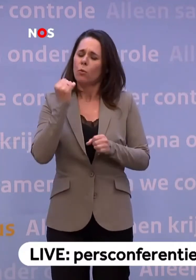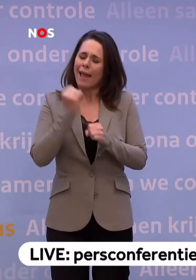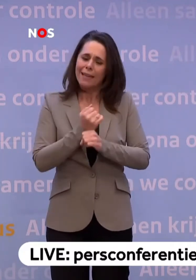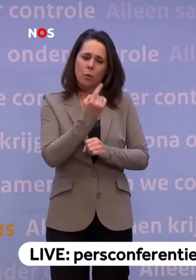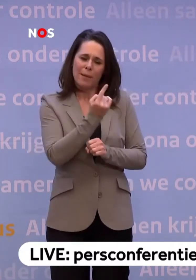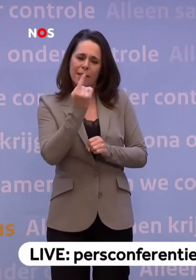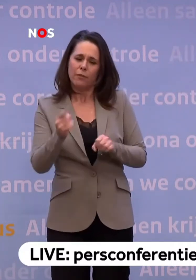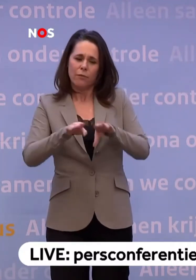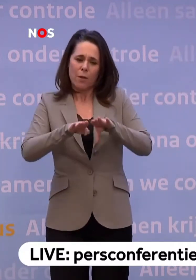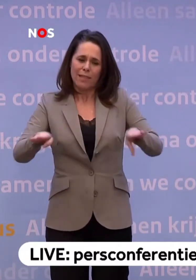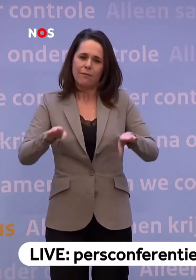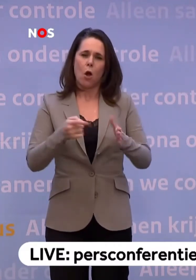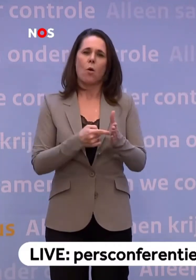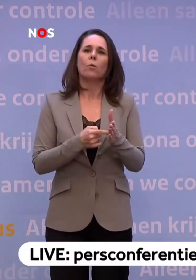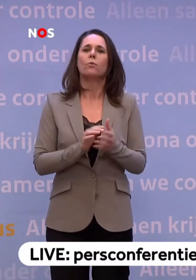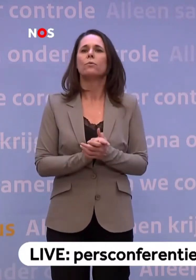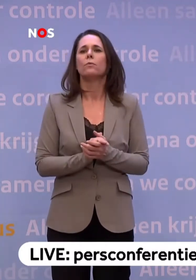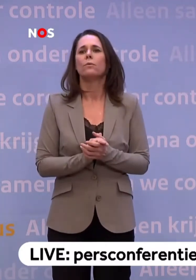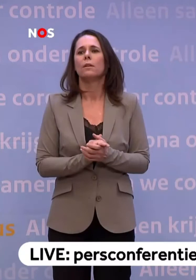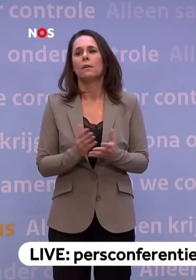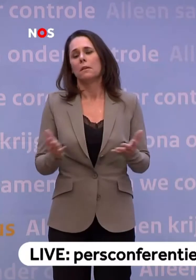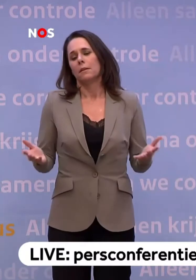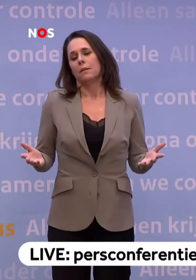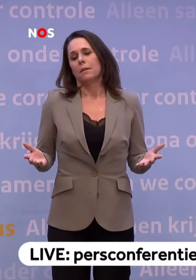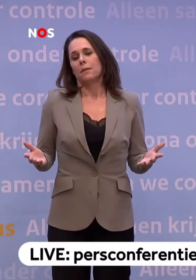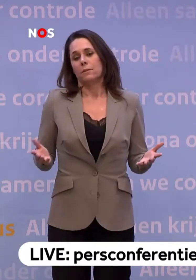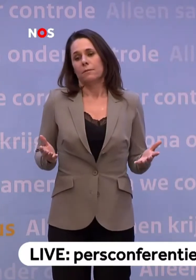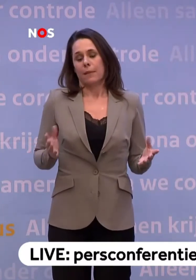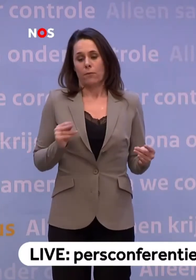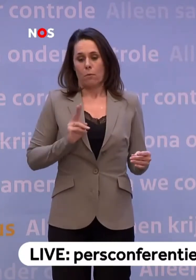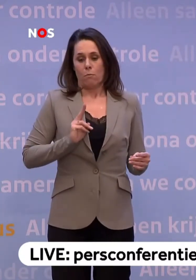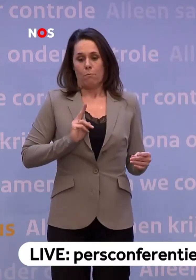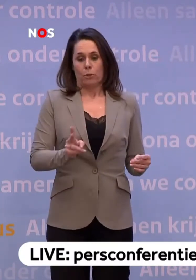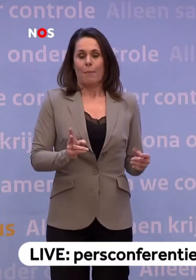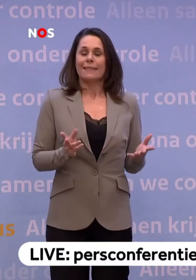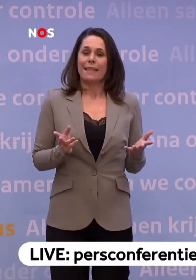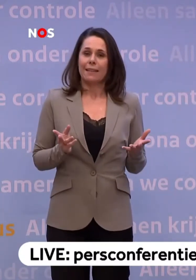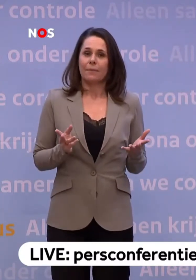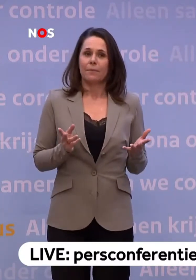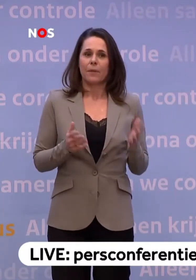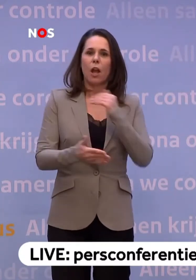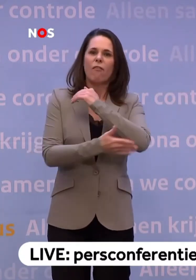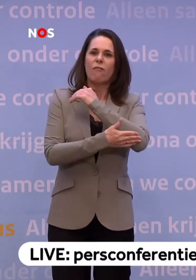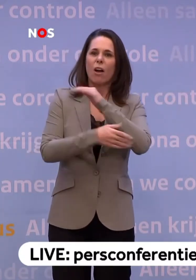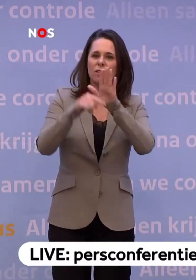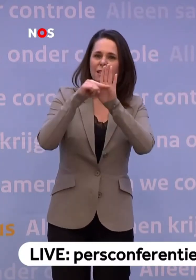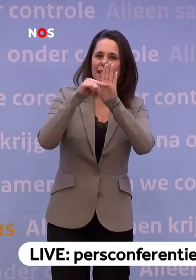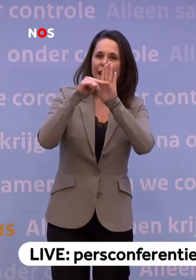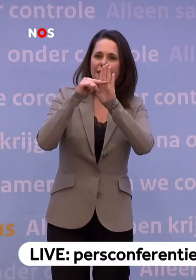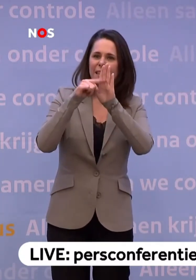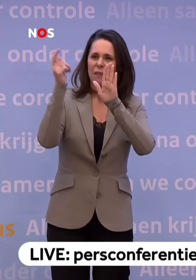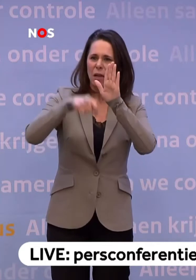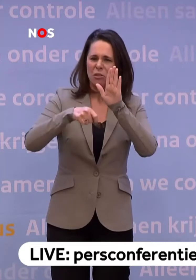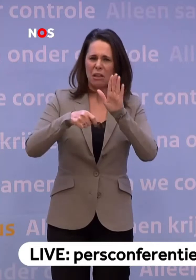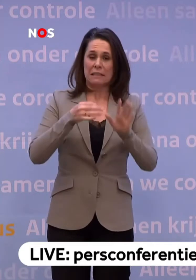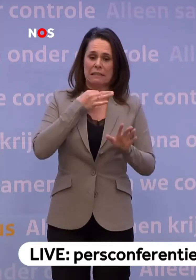individueel niveau te kunnen gebruiken. Kijk, als het gaat over besmetting... ...dan is een vals negatieve uitslag best heel